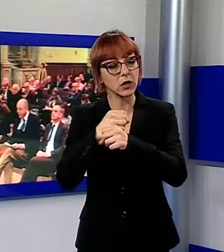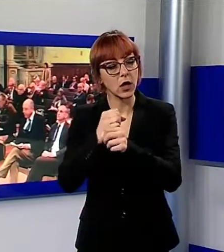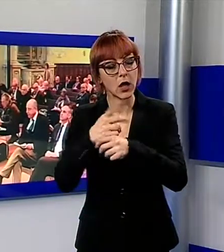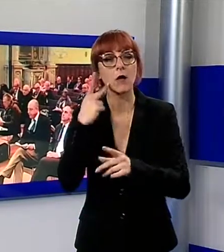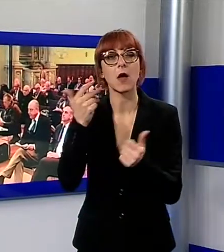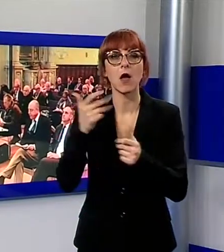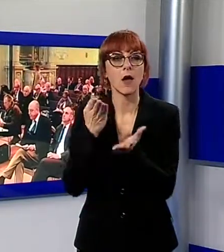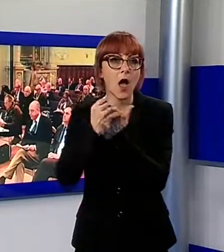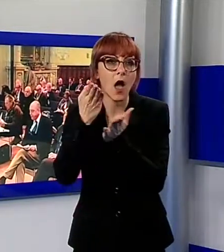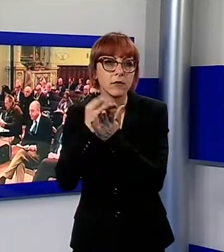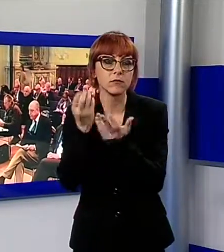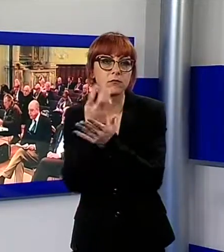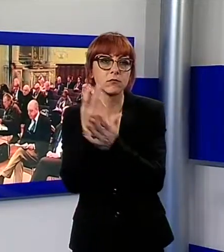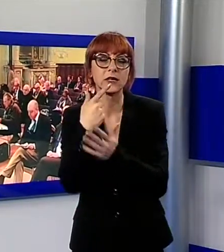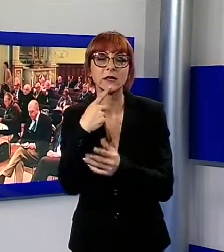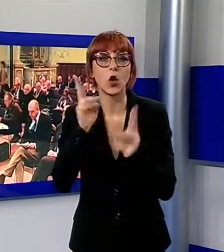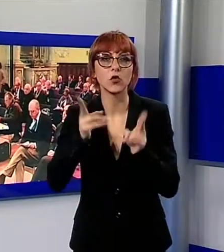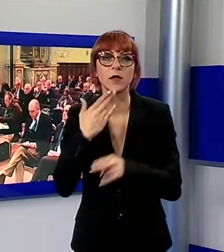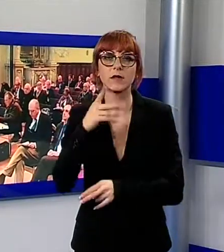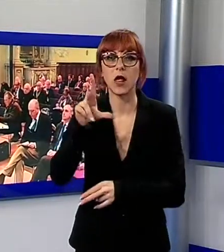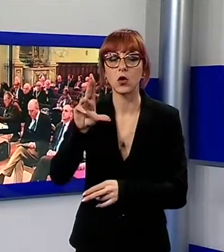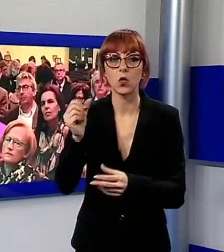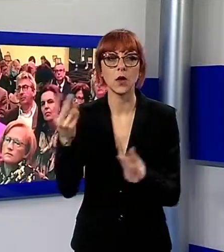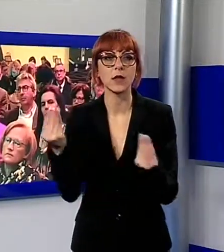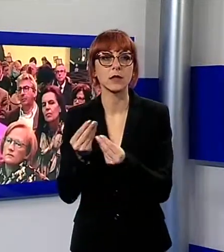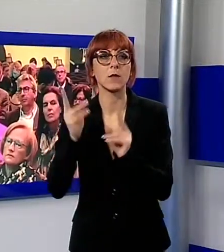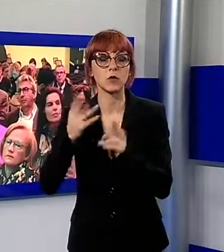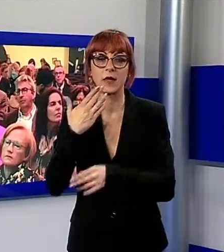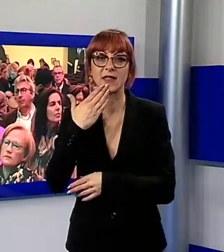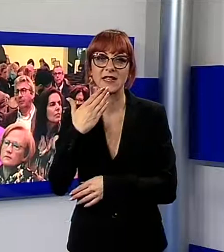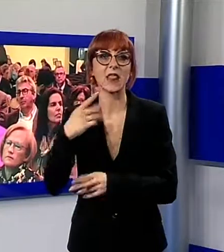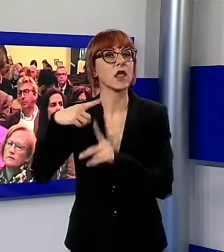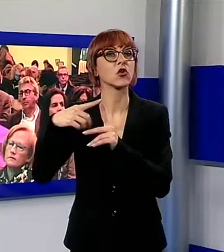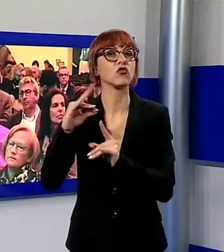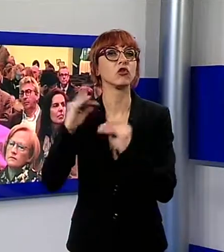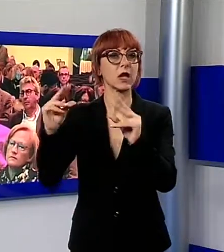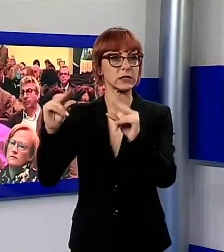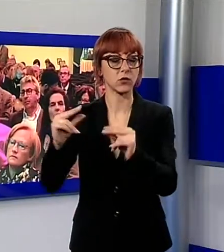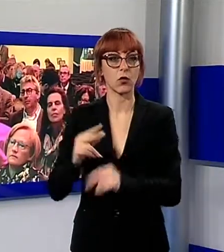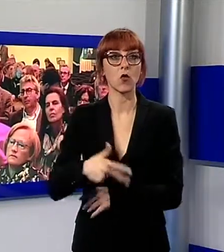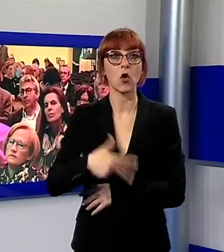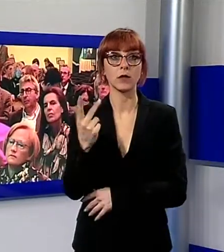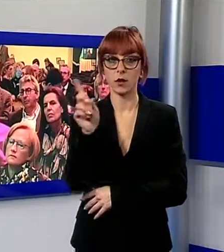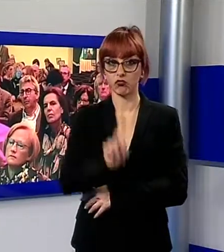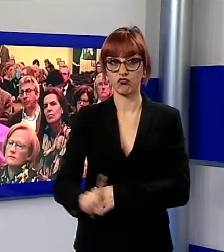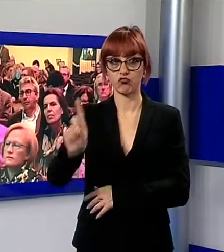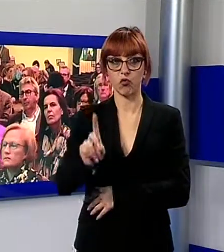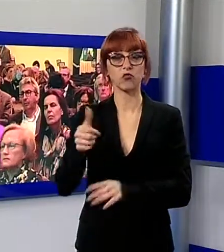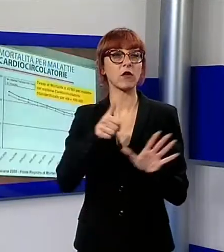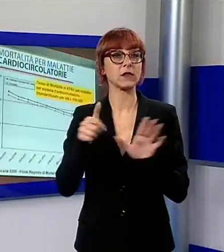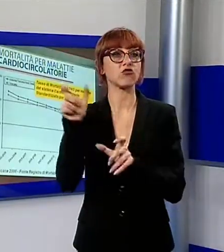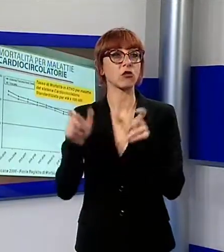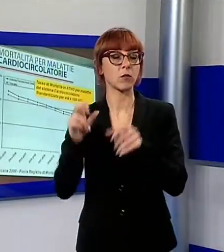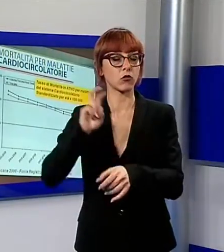assistenza prodotti dall'ospedale San Luca e dal Santa Croce di Castelnuovo. Alla tre giorni prenderanno parte circa 600